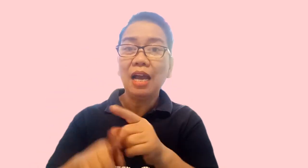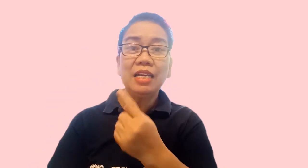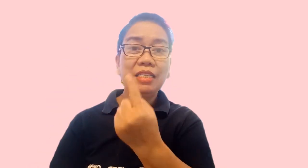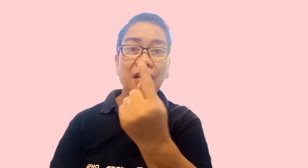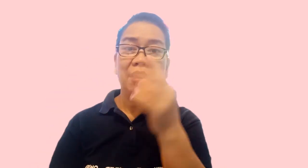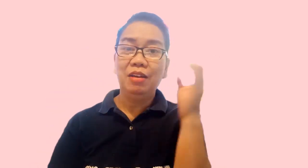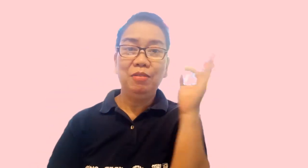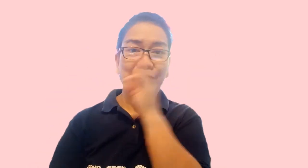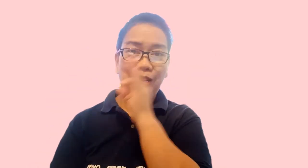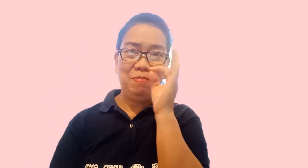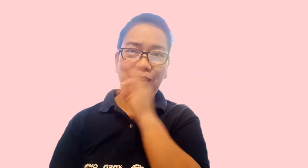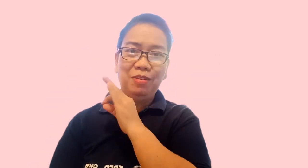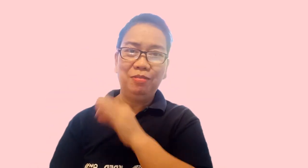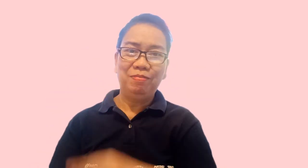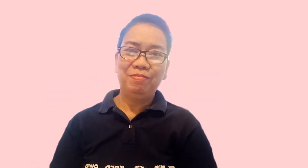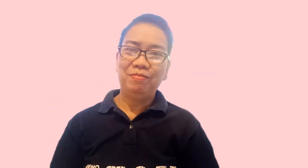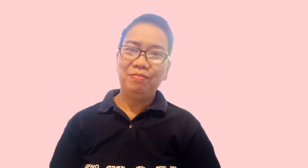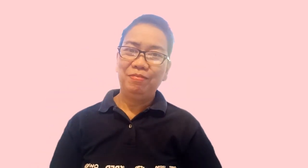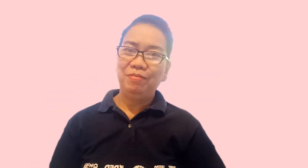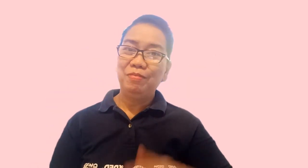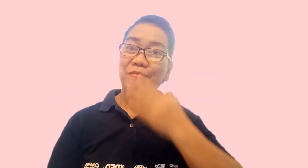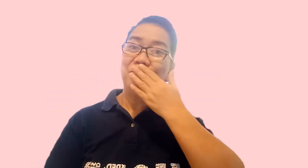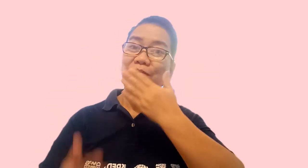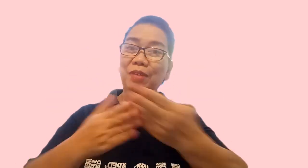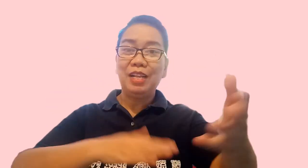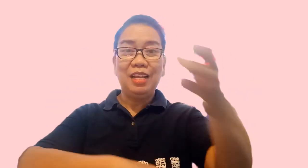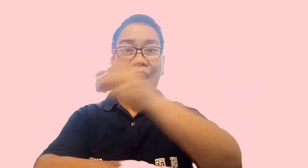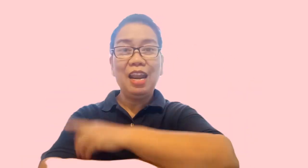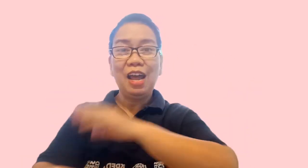isang Pilipino. Magandang araw!